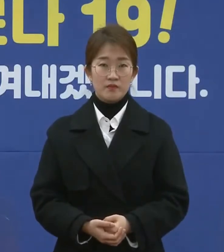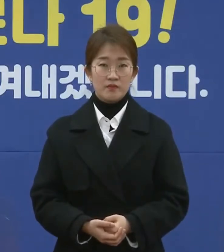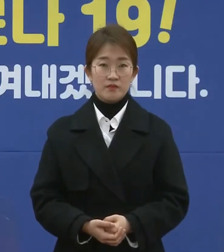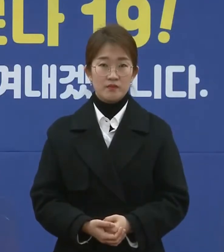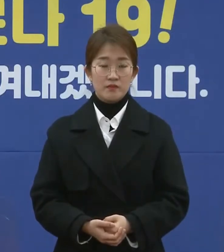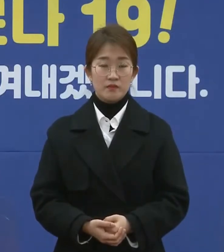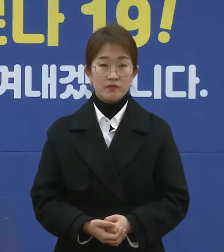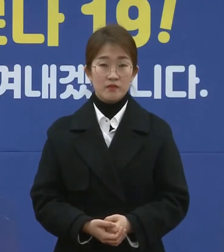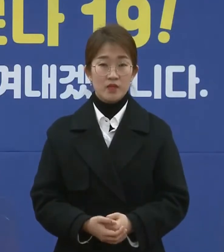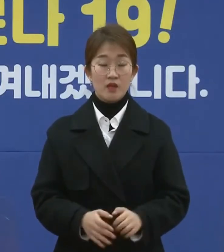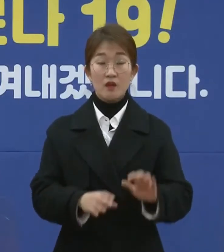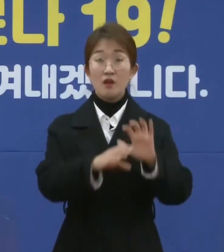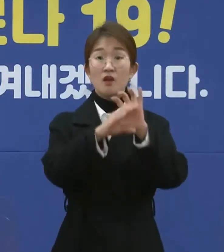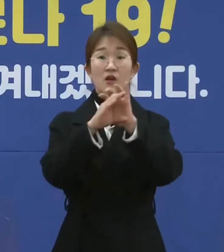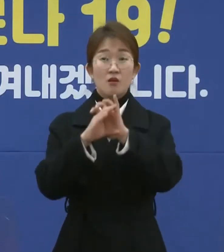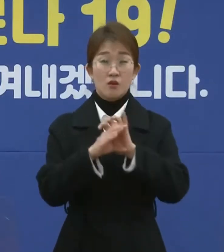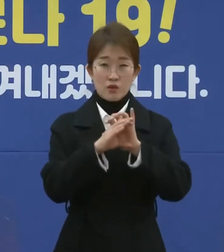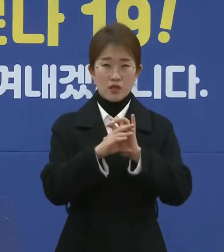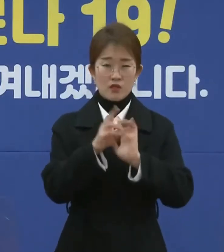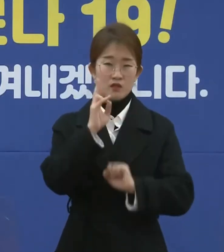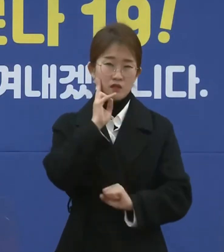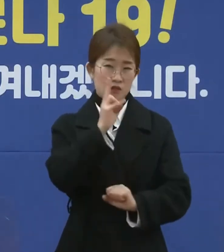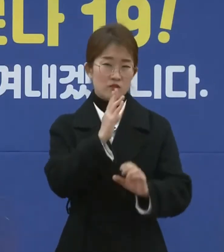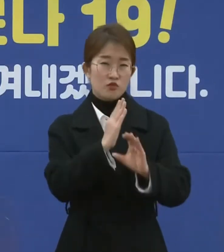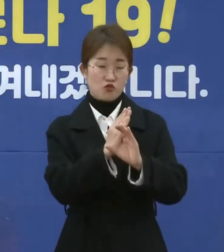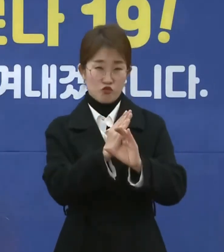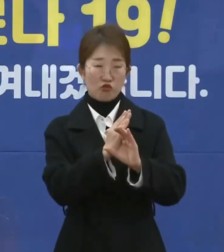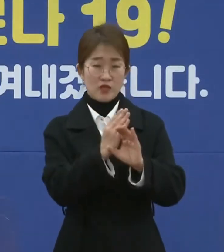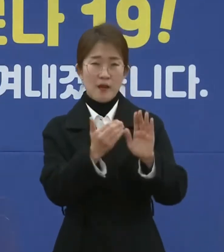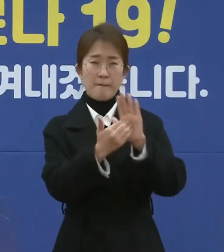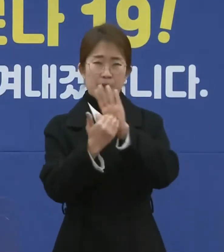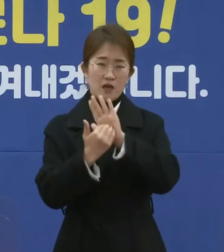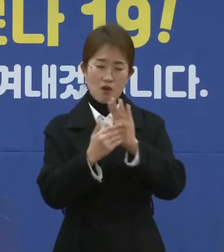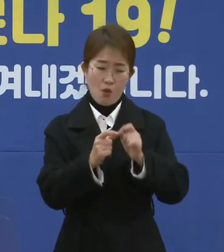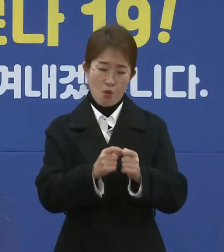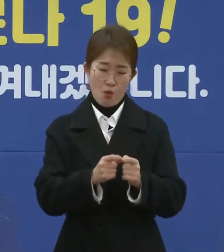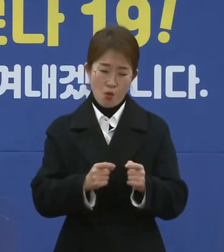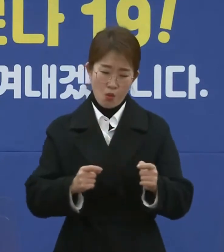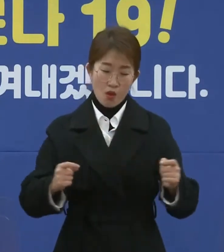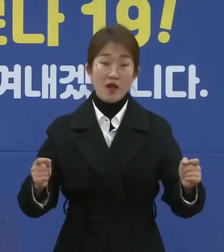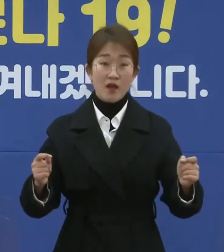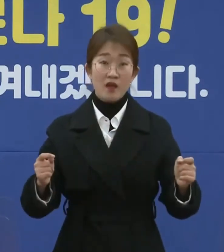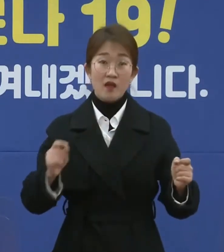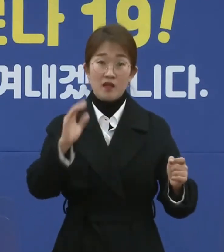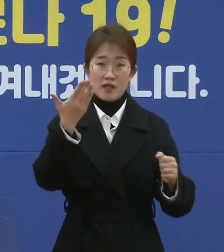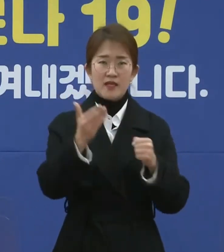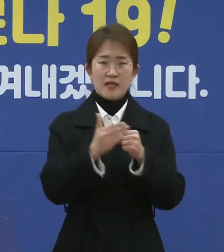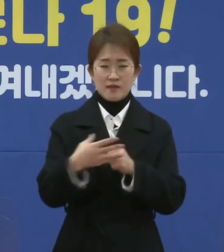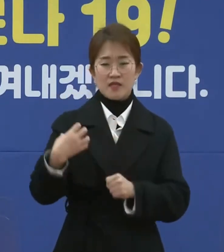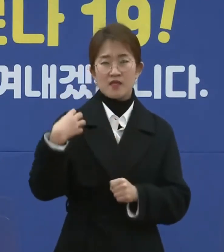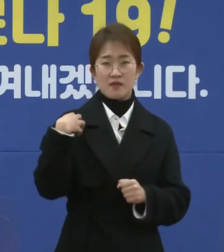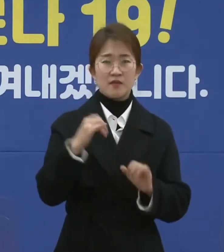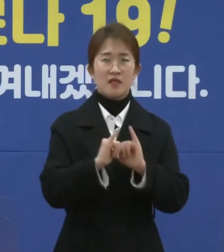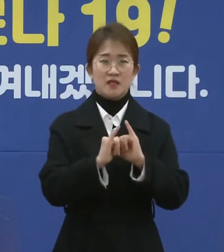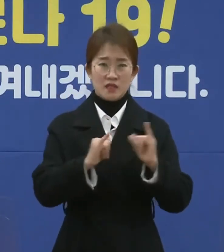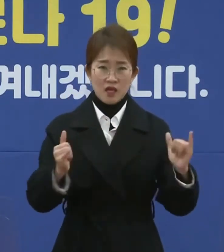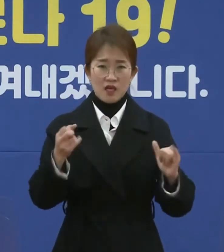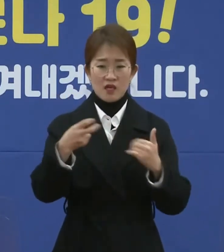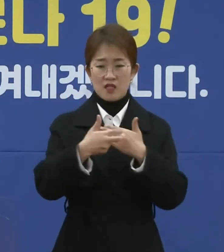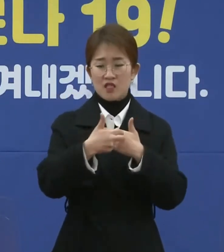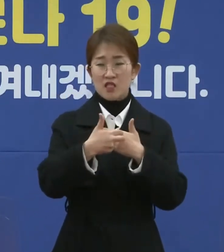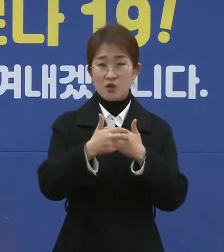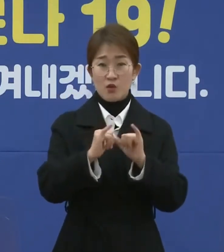코로나 때 유행으로 강도 높은 방역조치가 오랜 기간 이어지면서 방역 담당자들과 의료진,